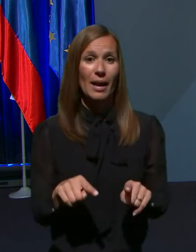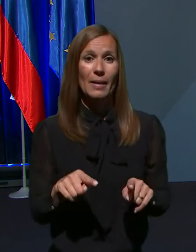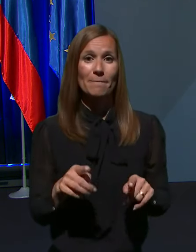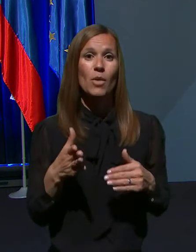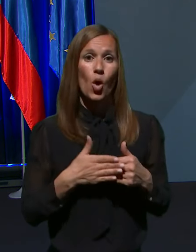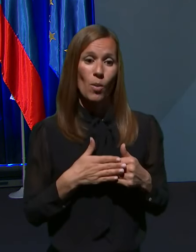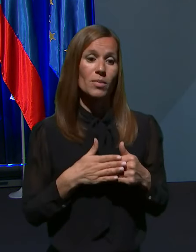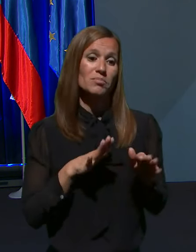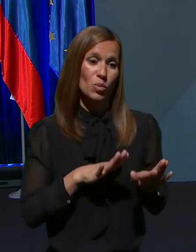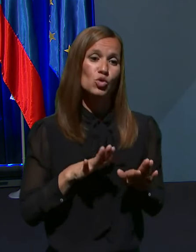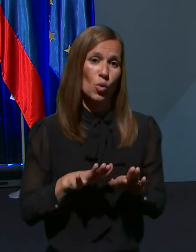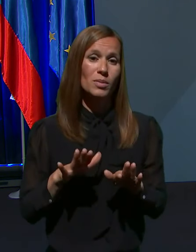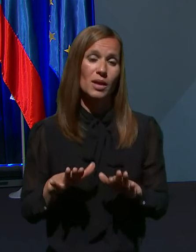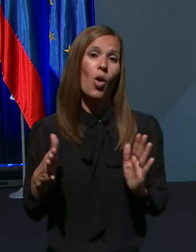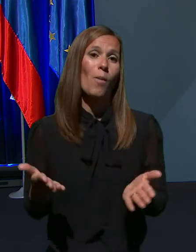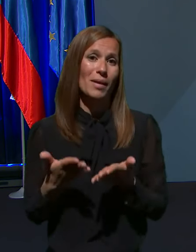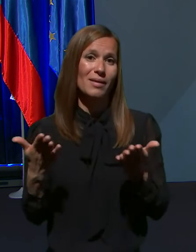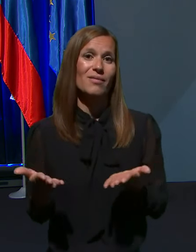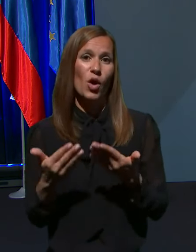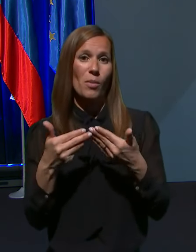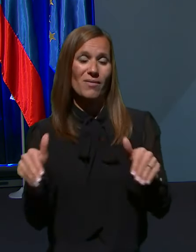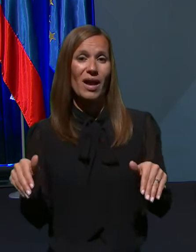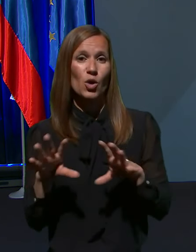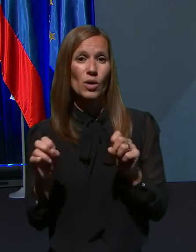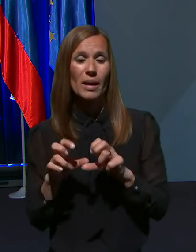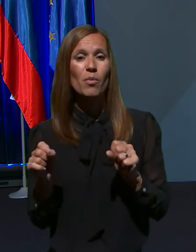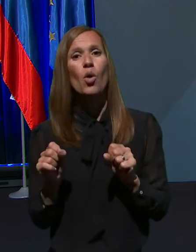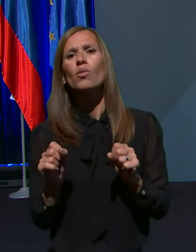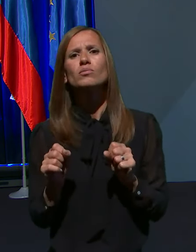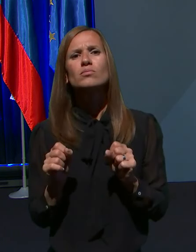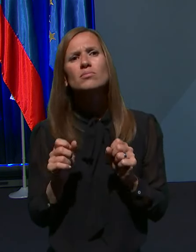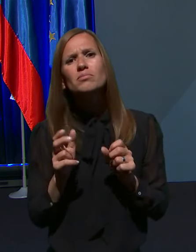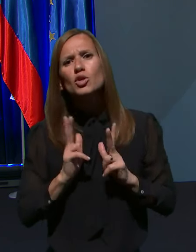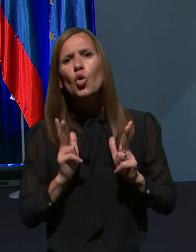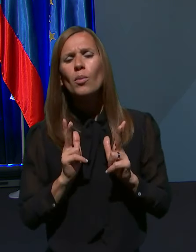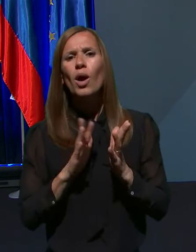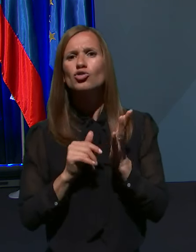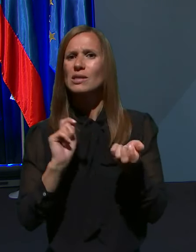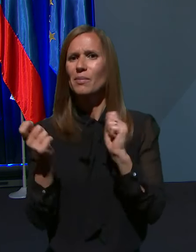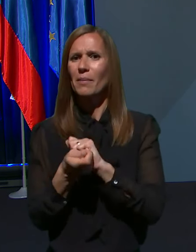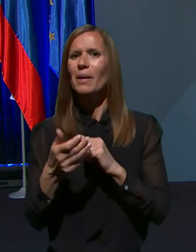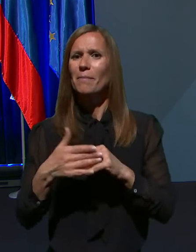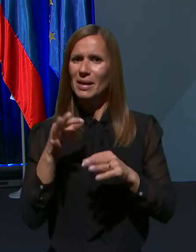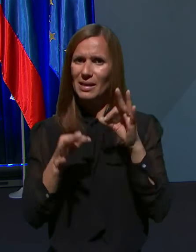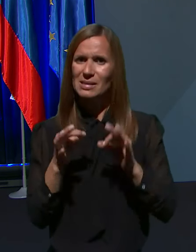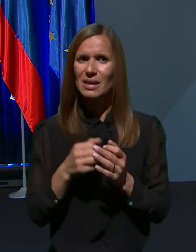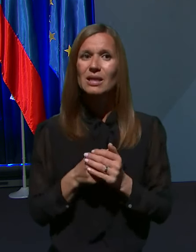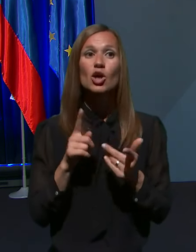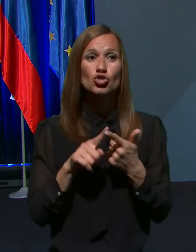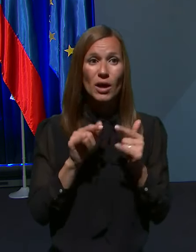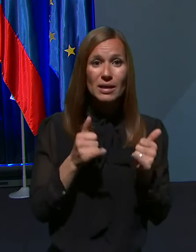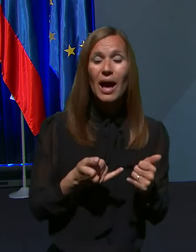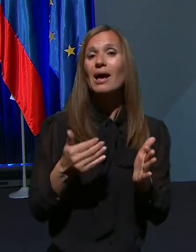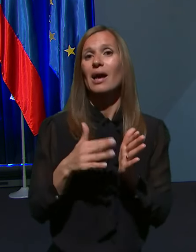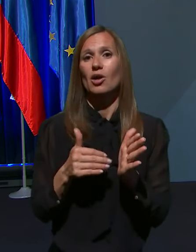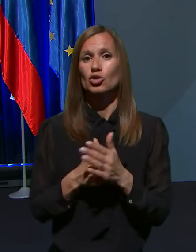postopni omilitvi omejevalnih ukrepov obetajo, kakšne spremembe pri testiranju in če kakšne. Kdaj